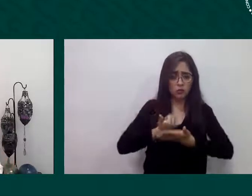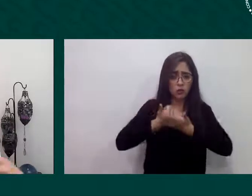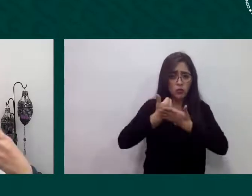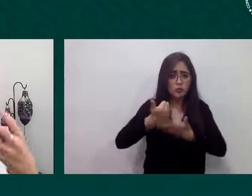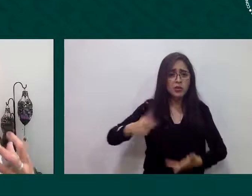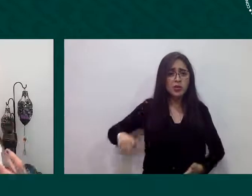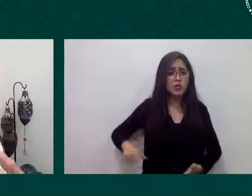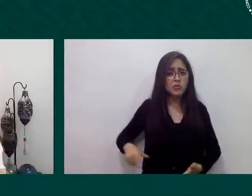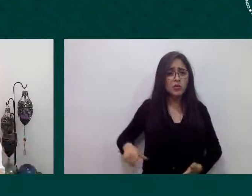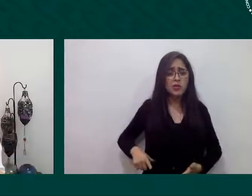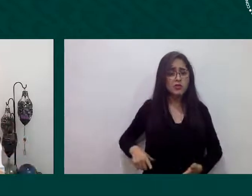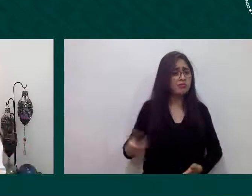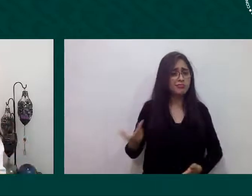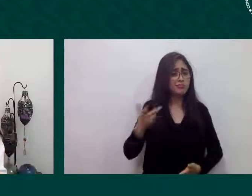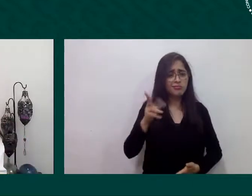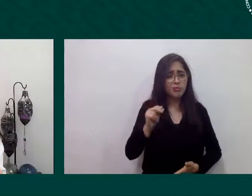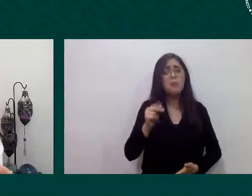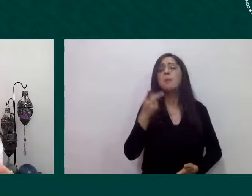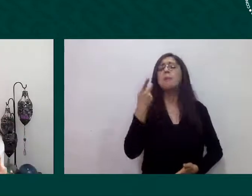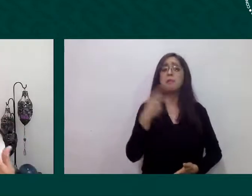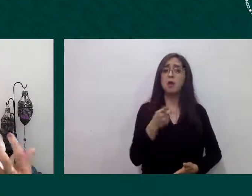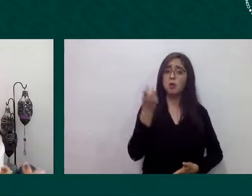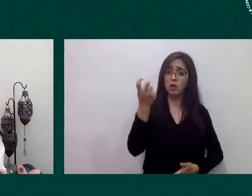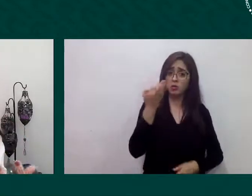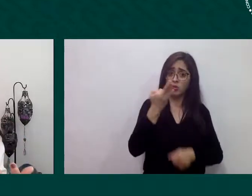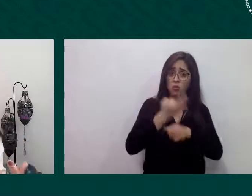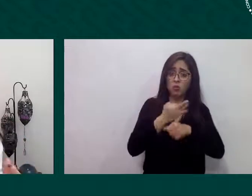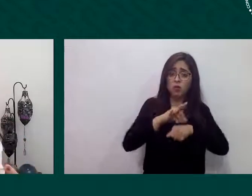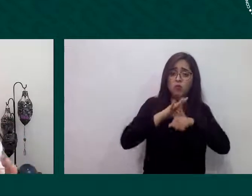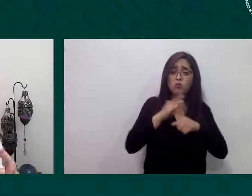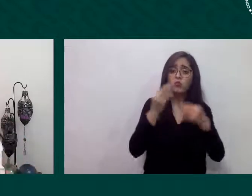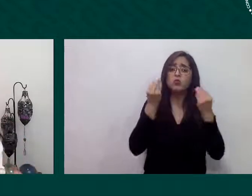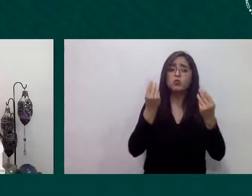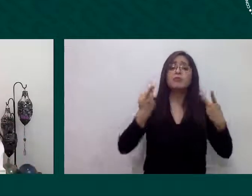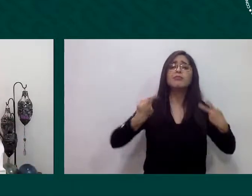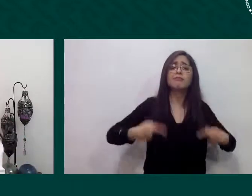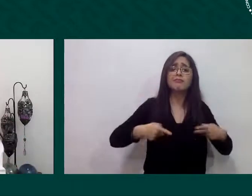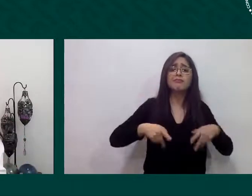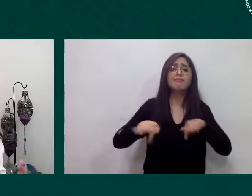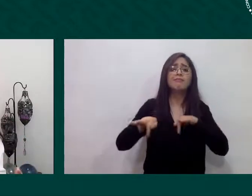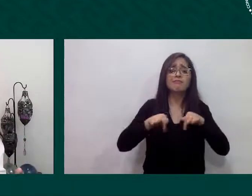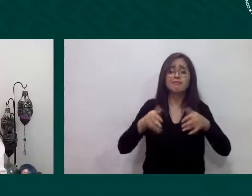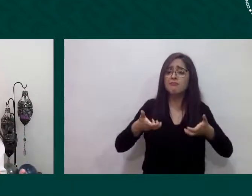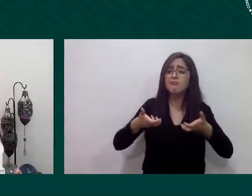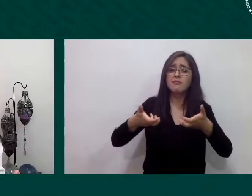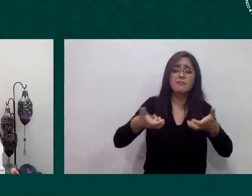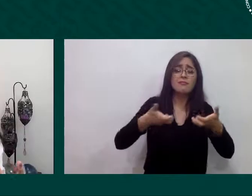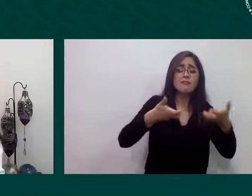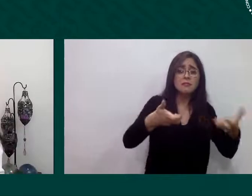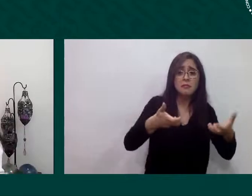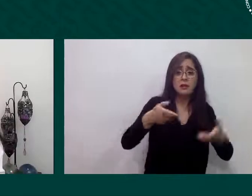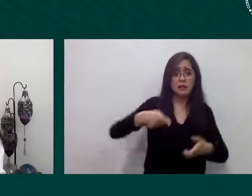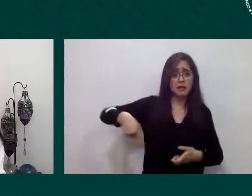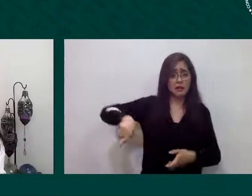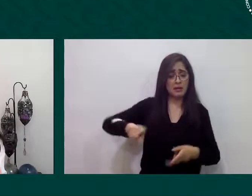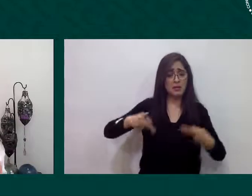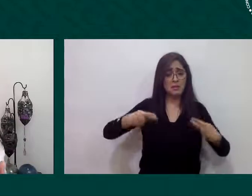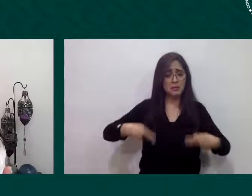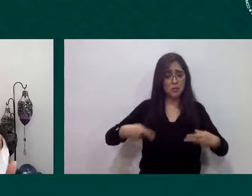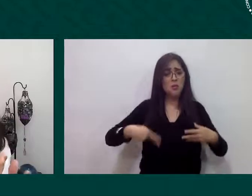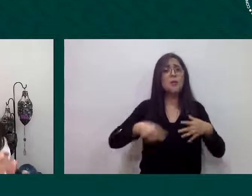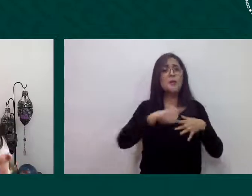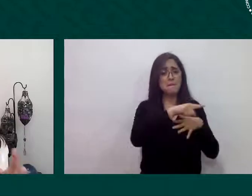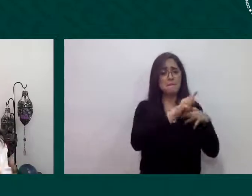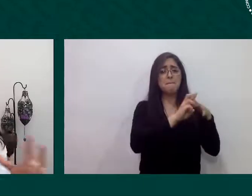contribuir para obviamente que las personas en movilidad puedan desarrollarse y estos aportes económicos que realizan